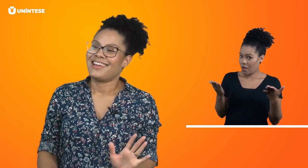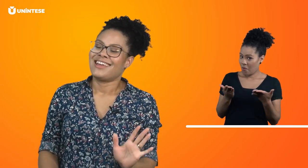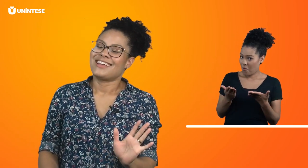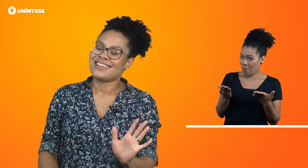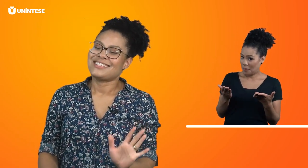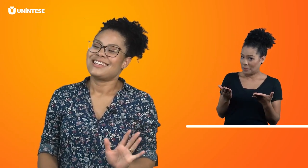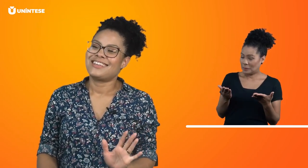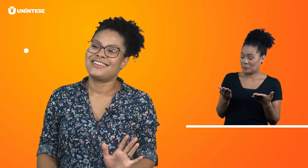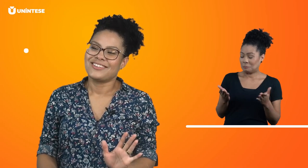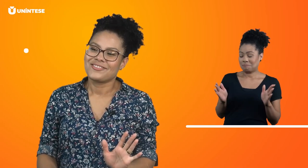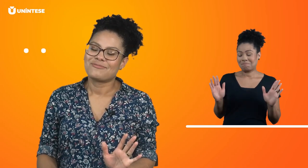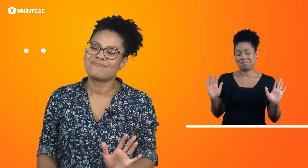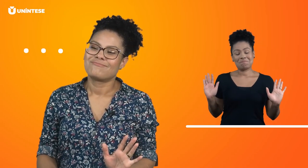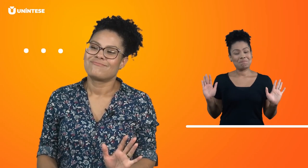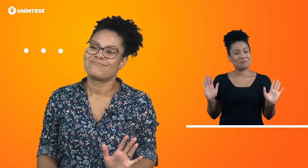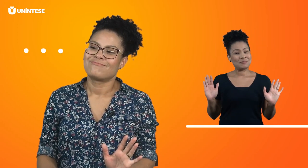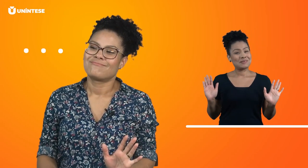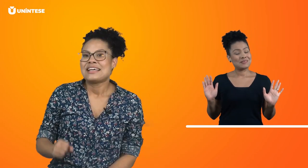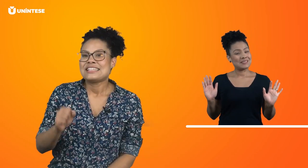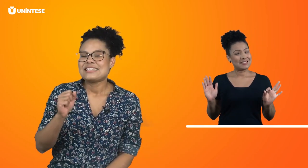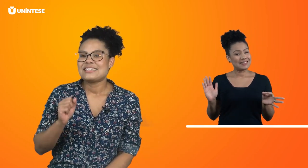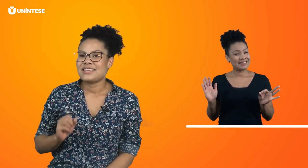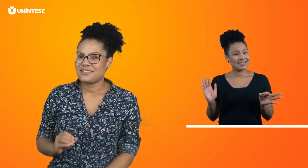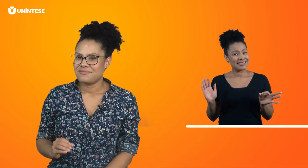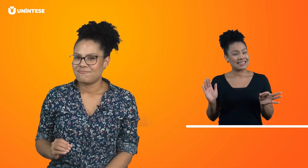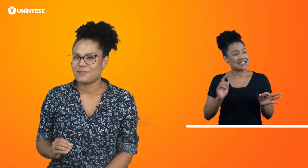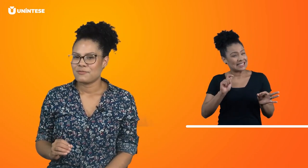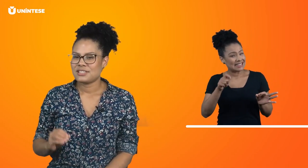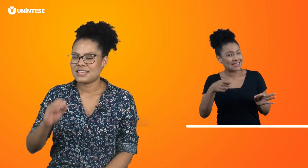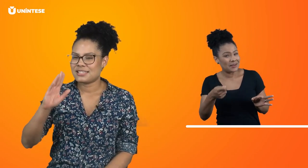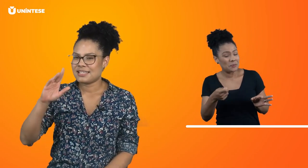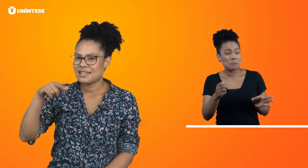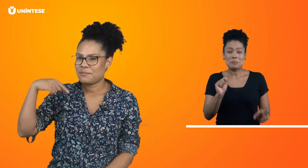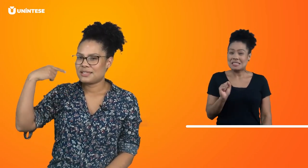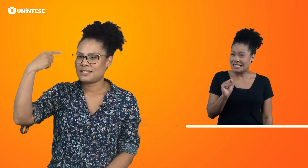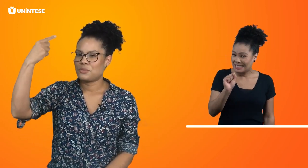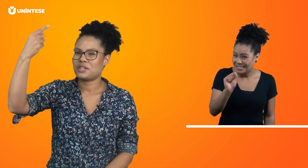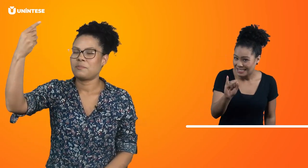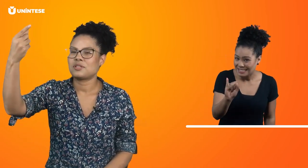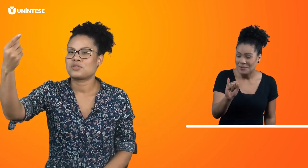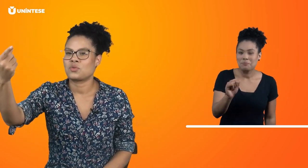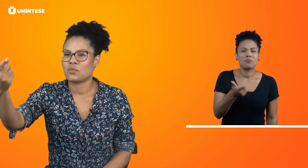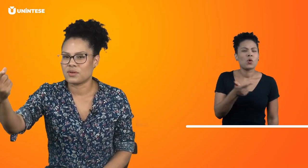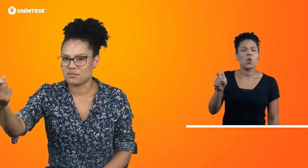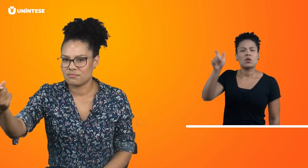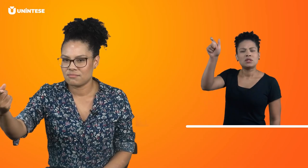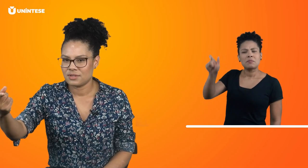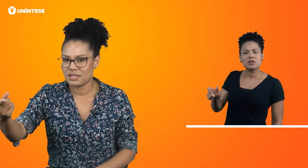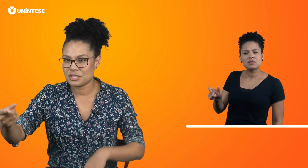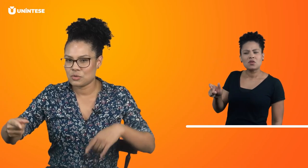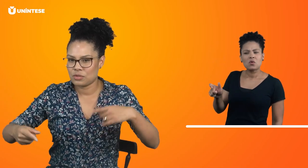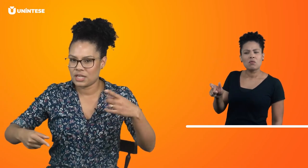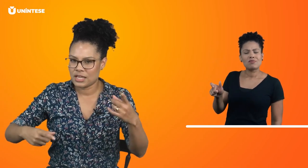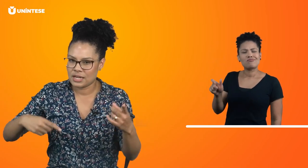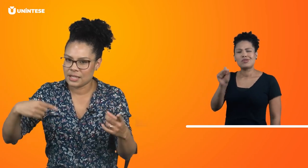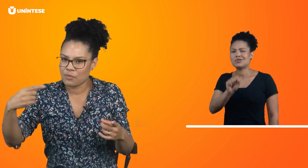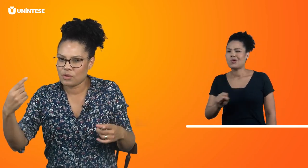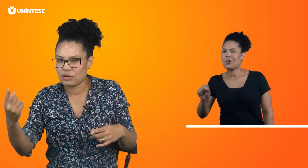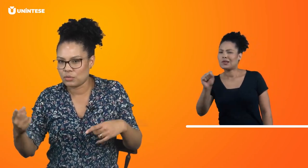Esse aqui. Se você quiser saber se a outra pessoa está solteira, namorando